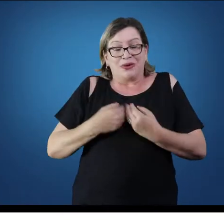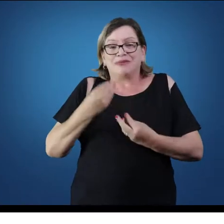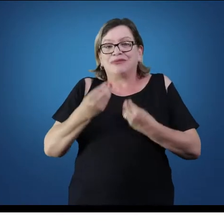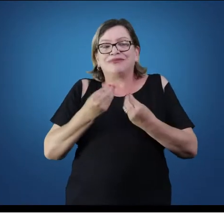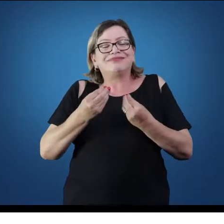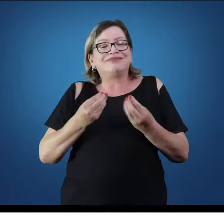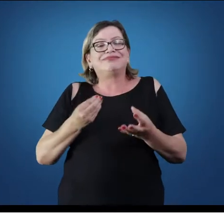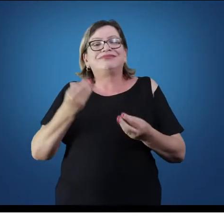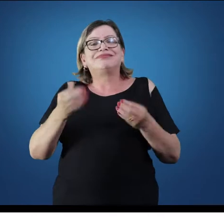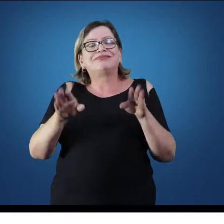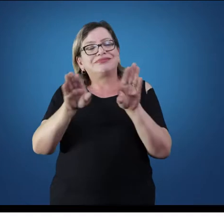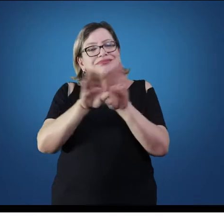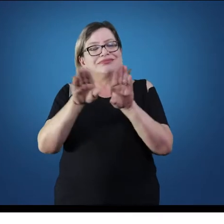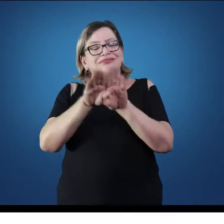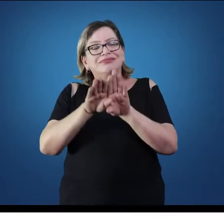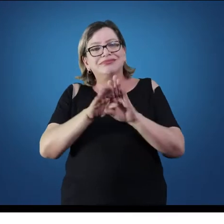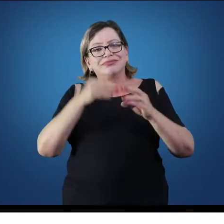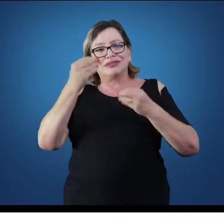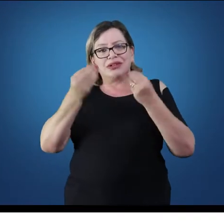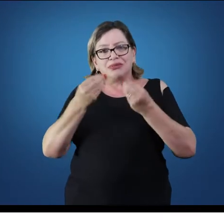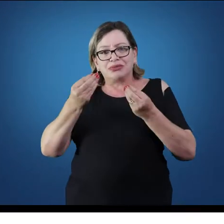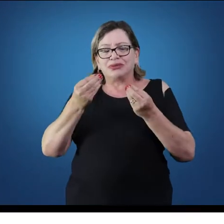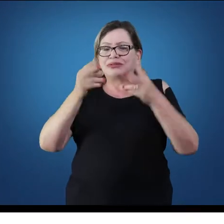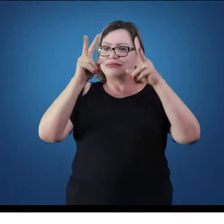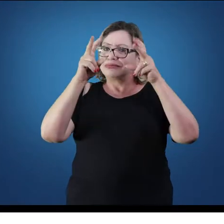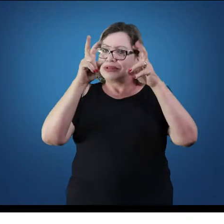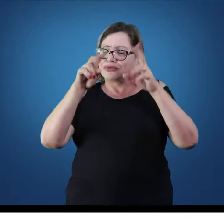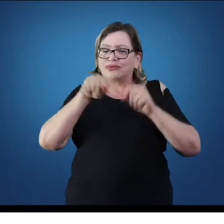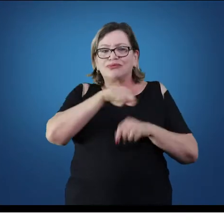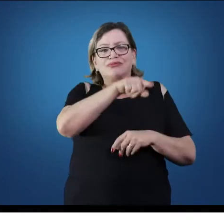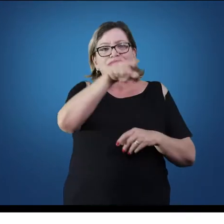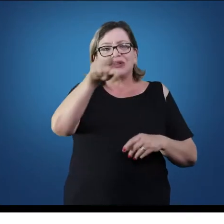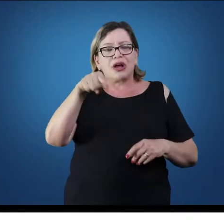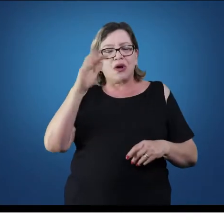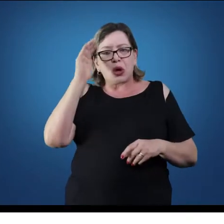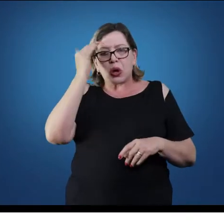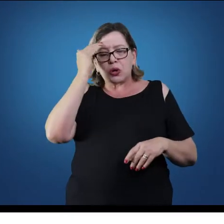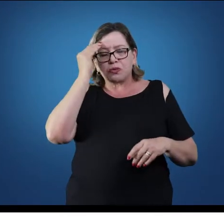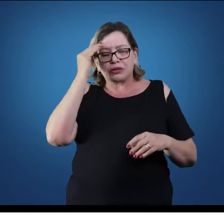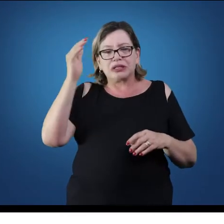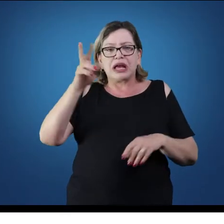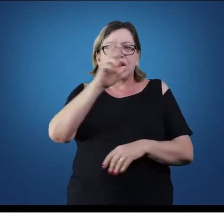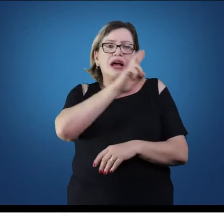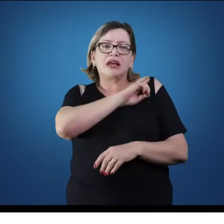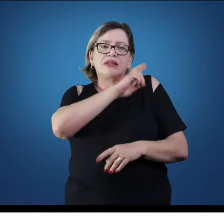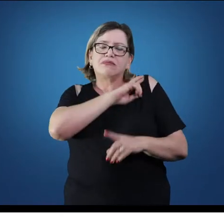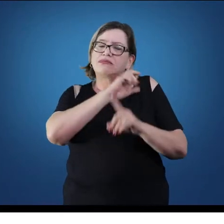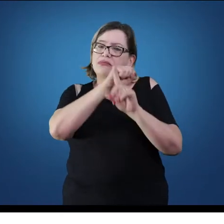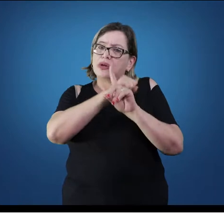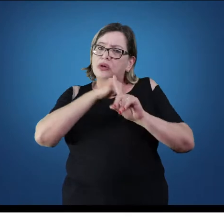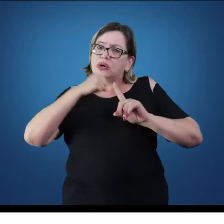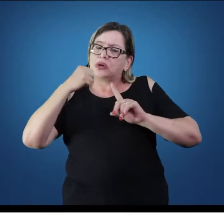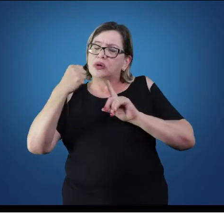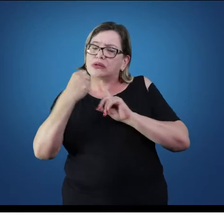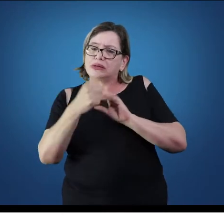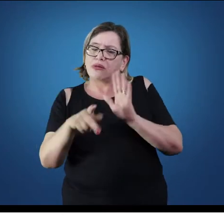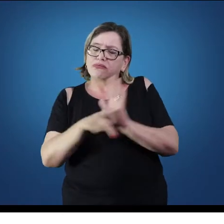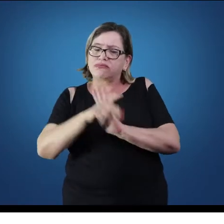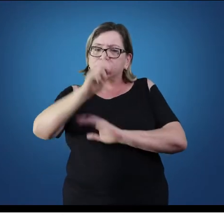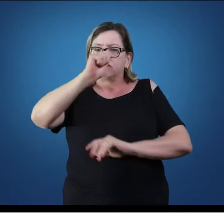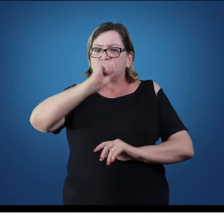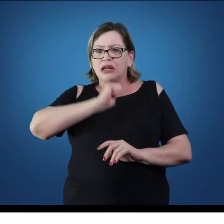anatomia e nesse conteúdo vocês vão compreender então esse papel principalmente social da anatomia na